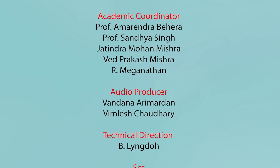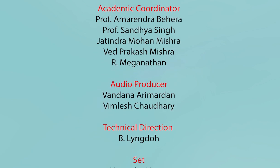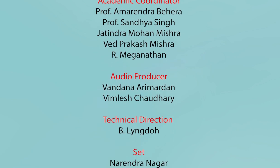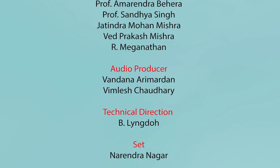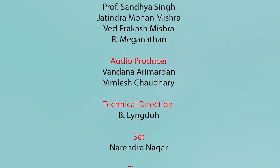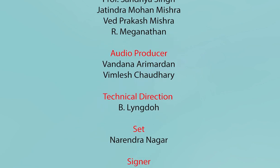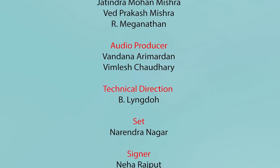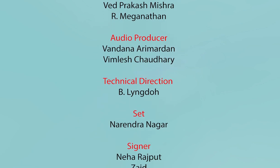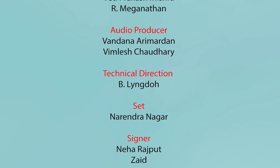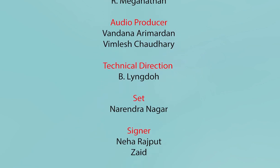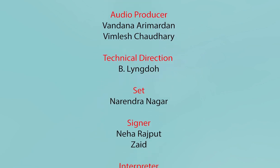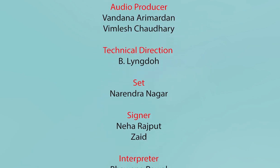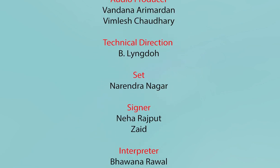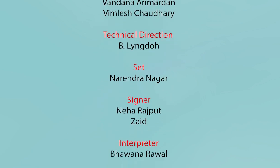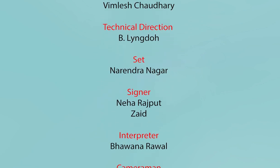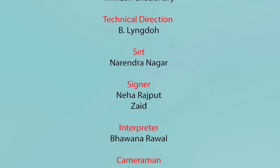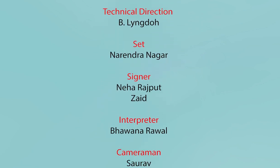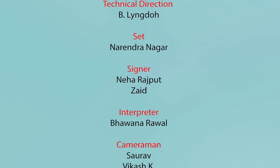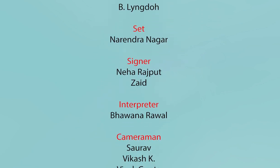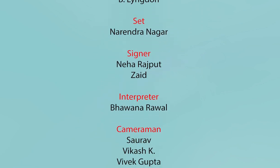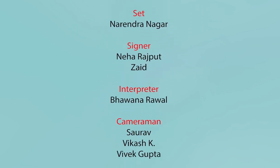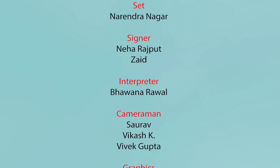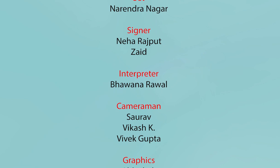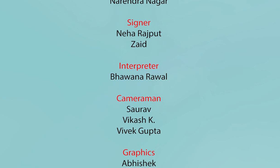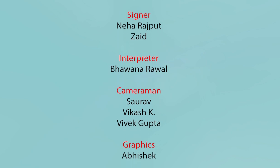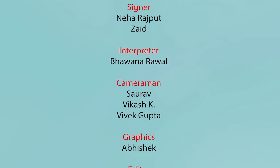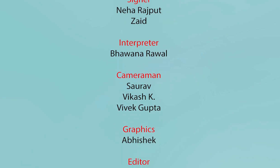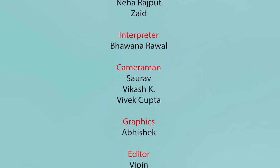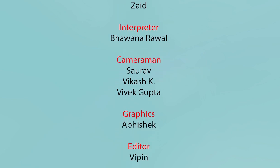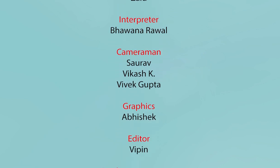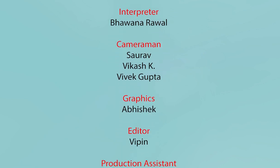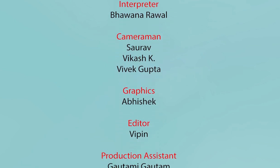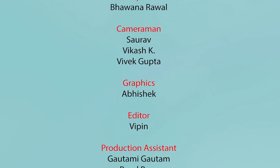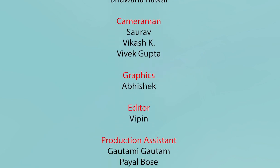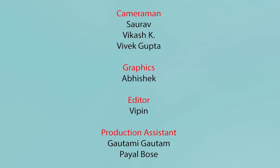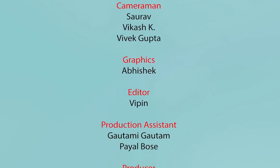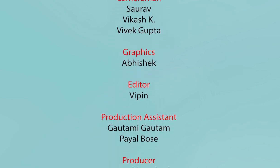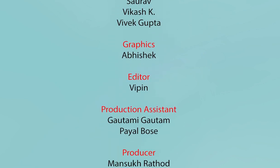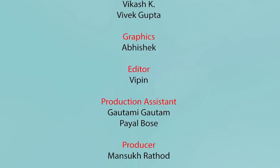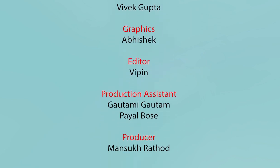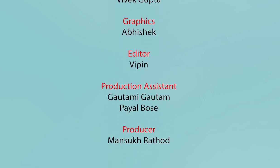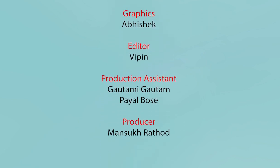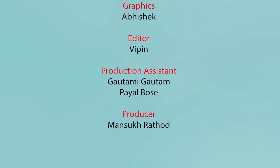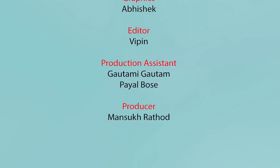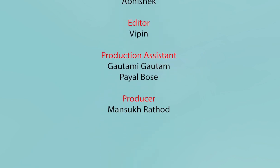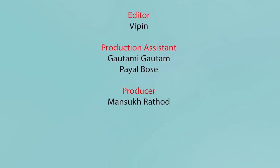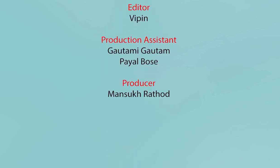दी हा? कर दो